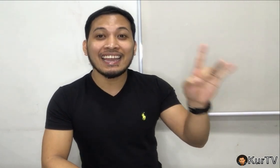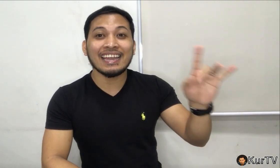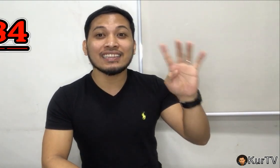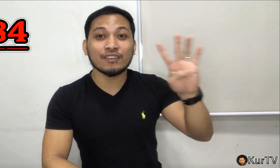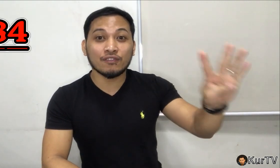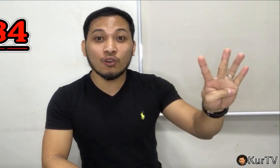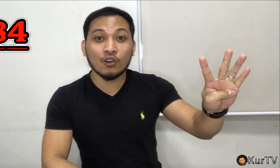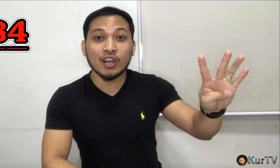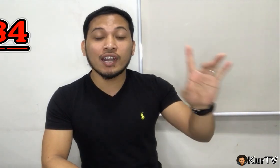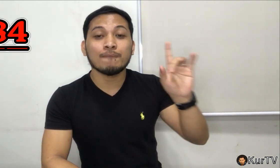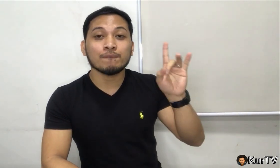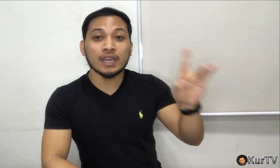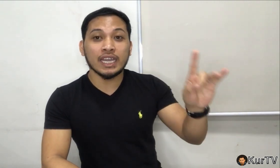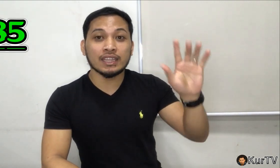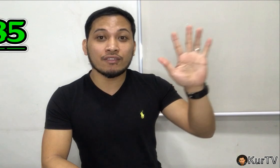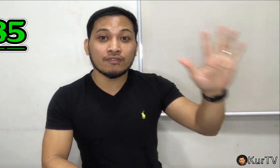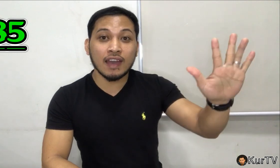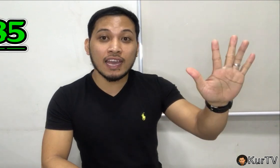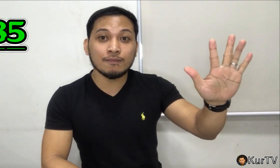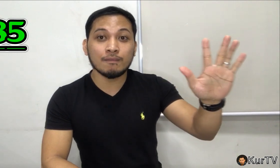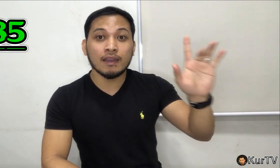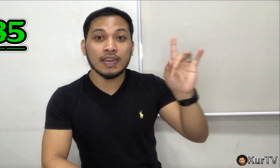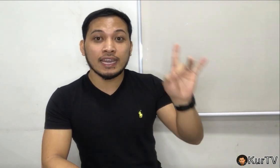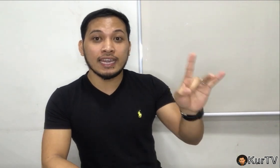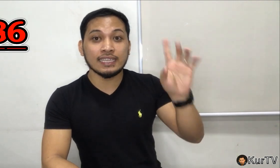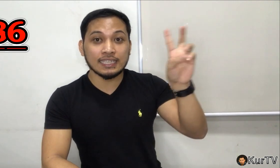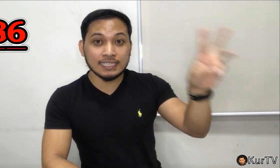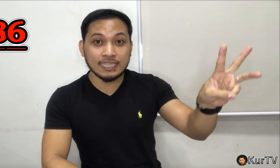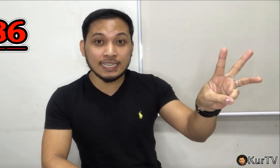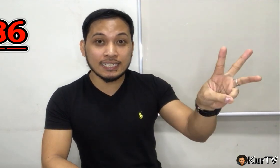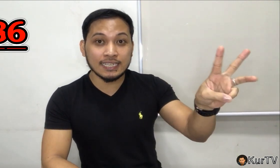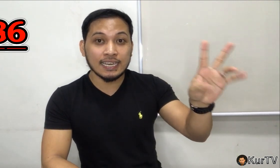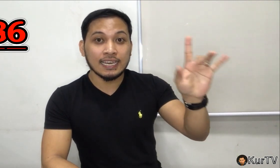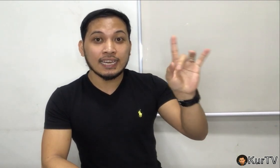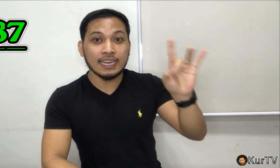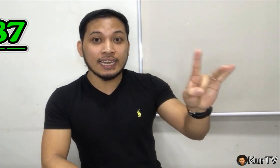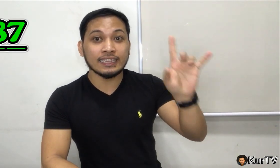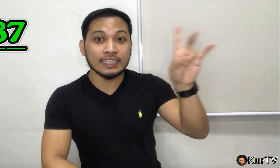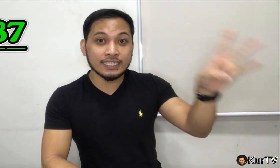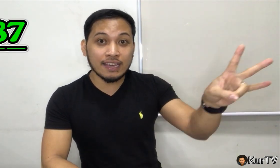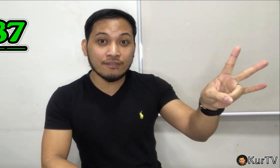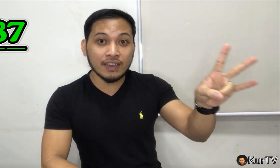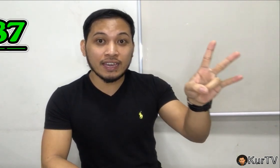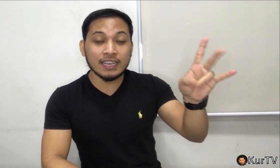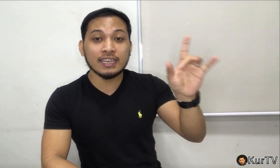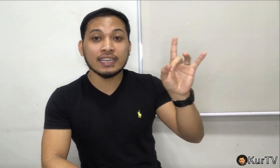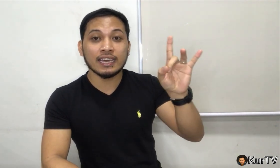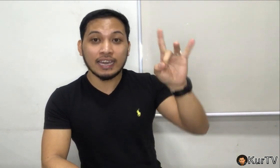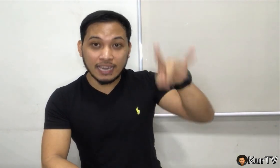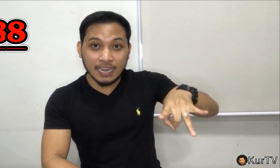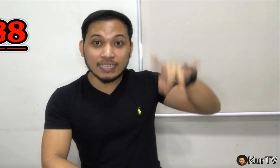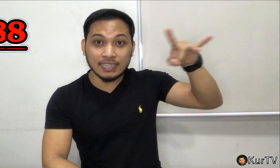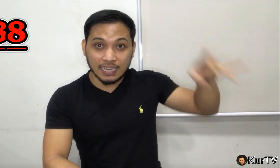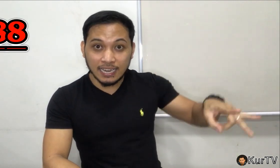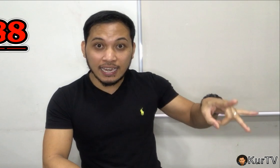84, 85, 86, 87, 88,